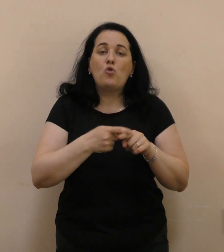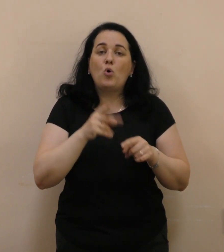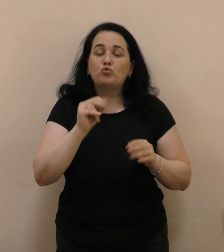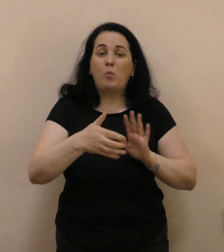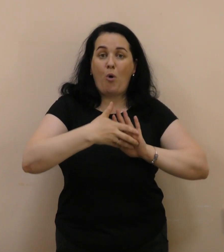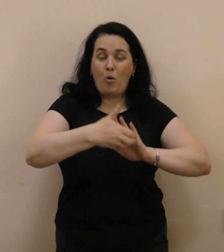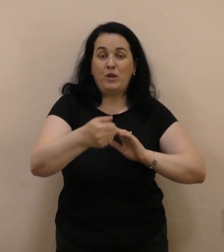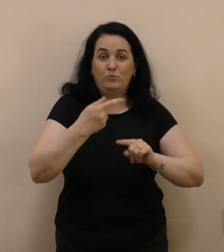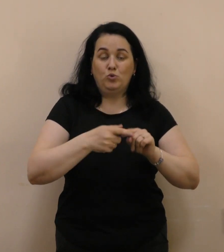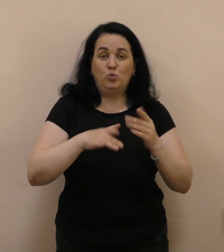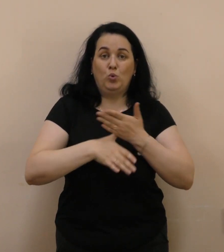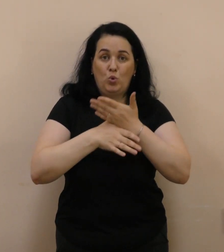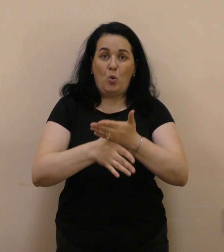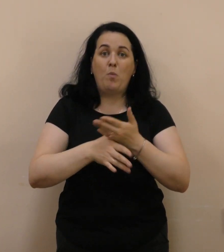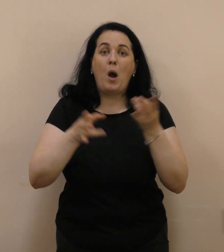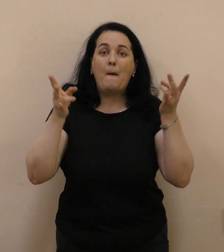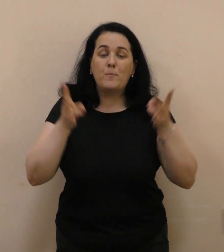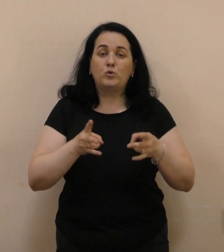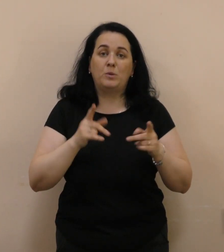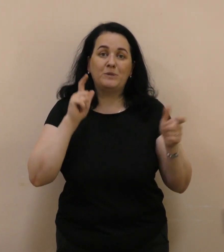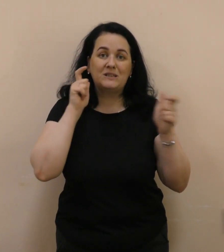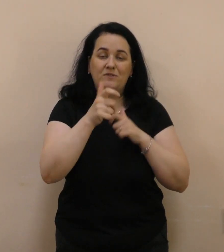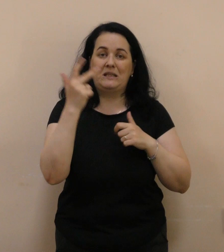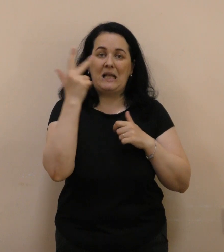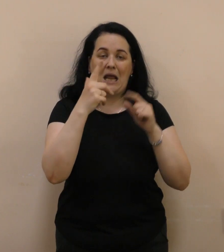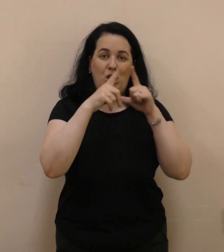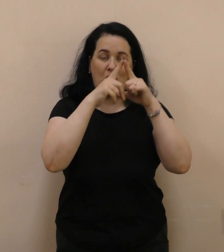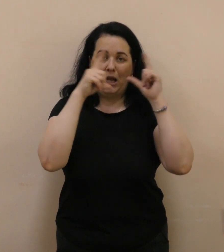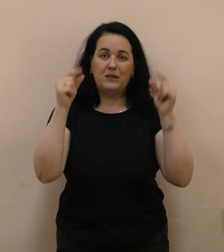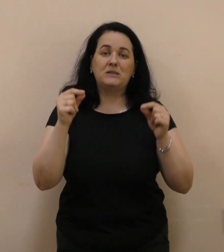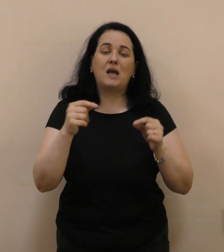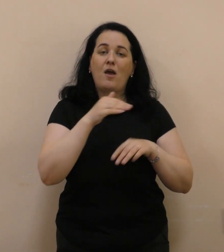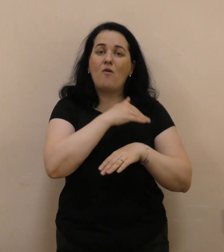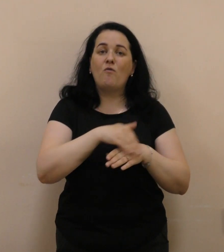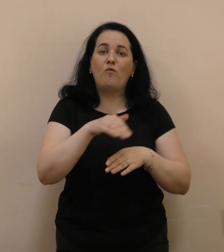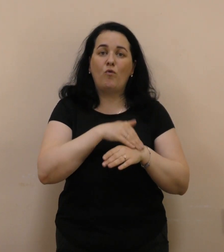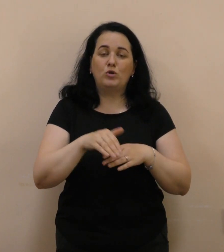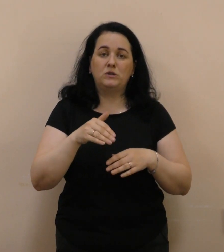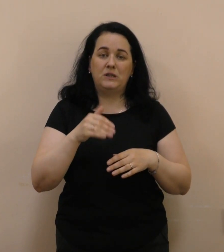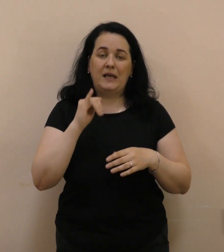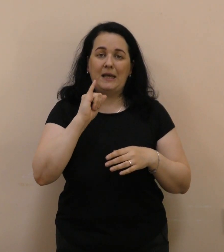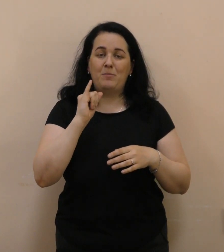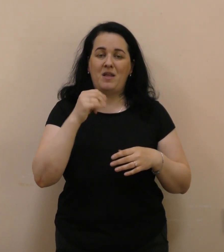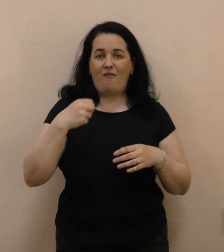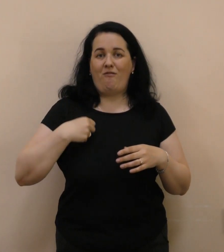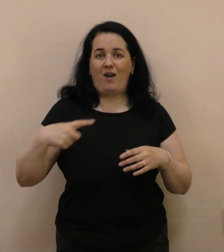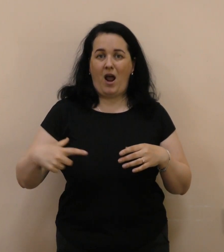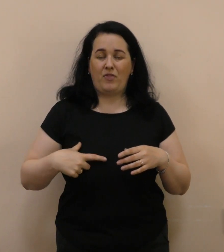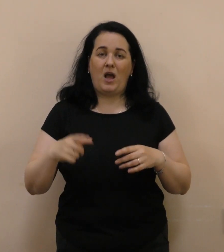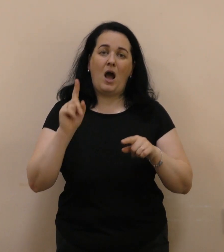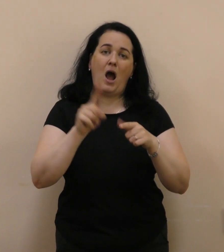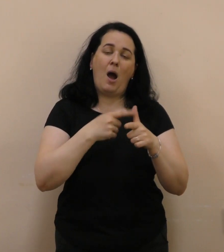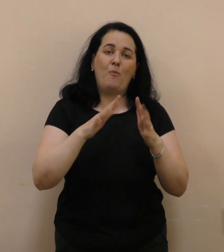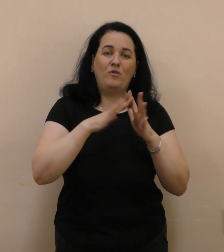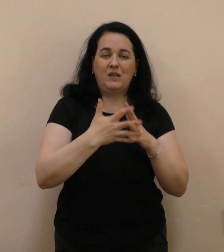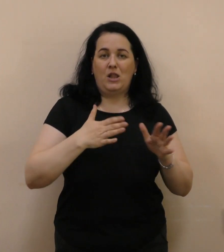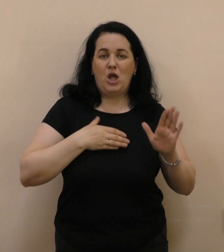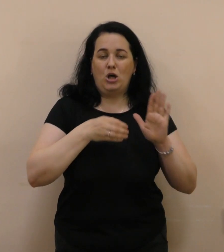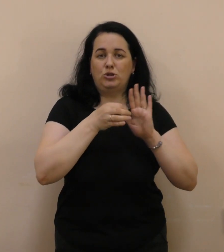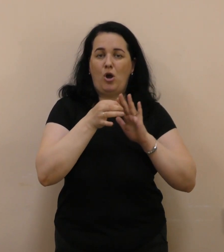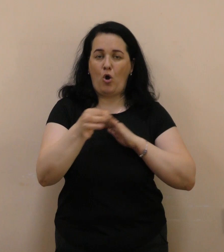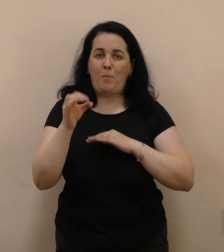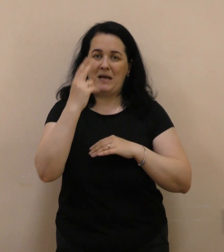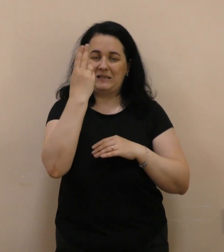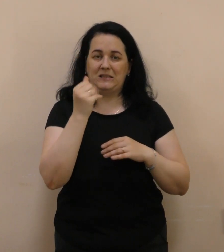отримати цю допомогу, потрібно звернутися в третій ліцей на вулиці імені Івана Франка або в селах нашої громади в